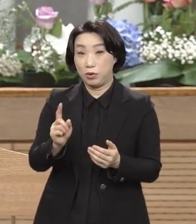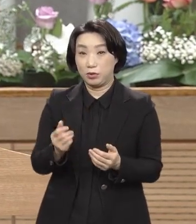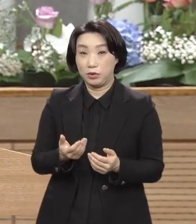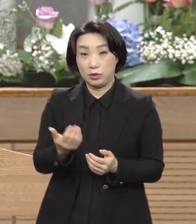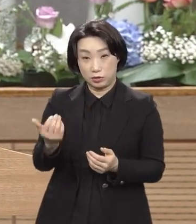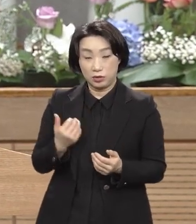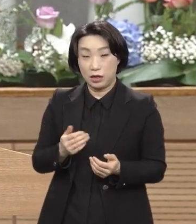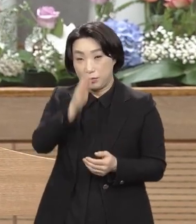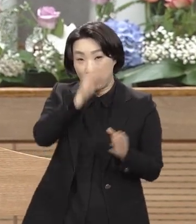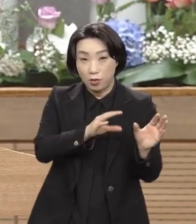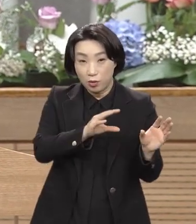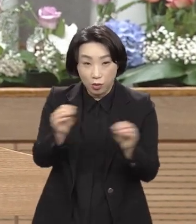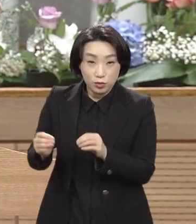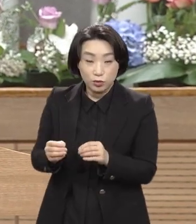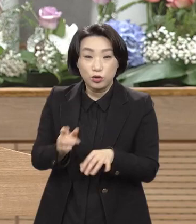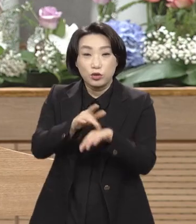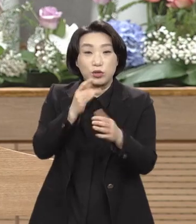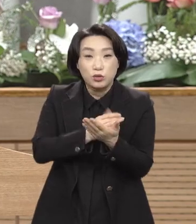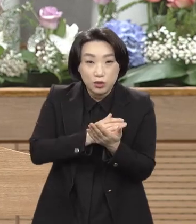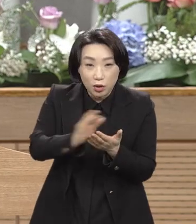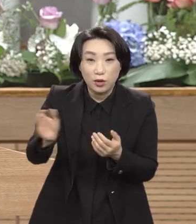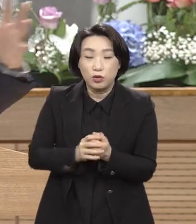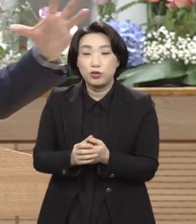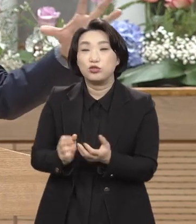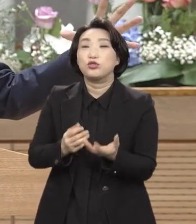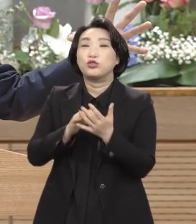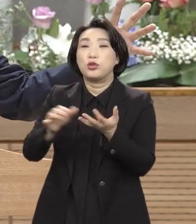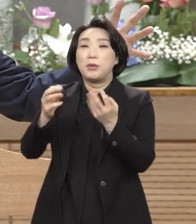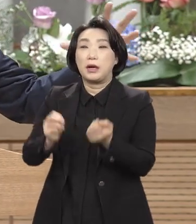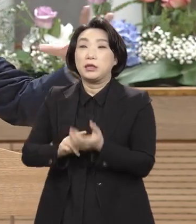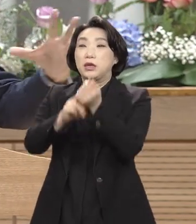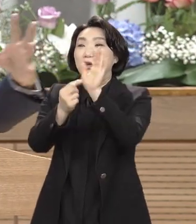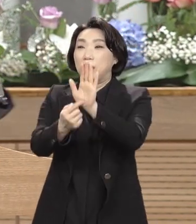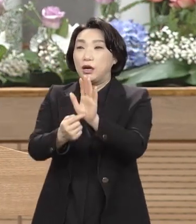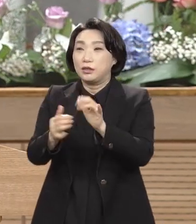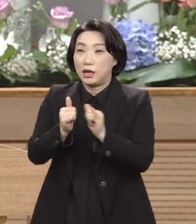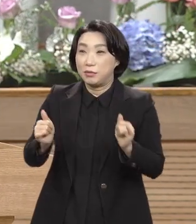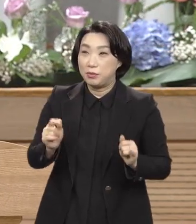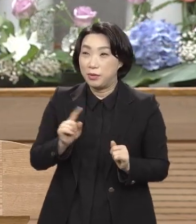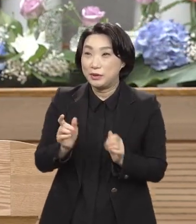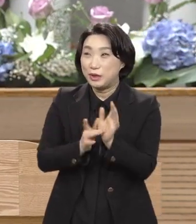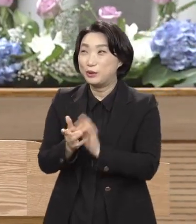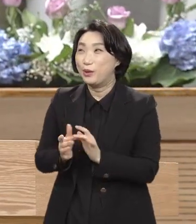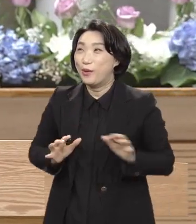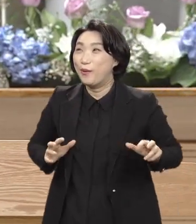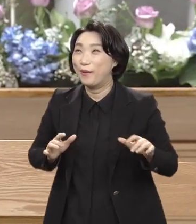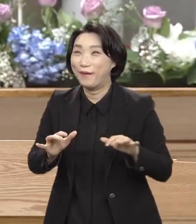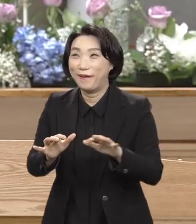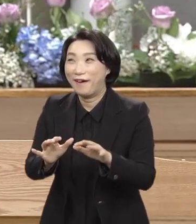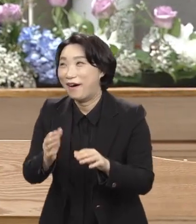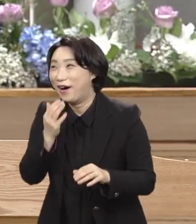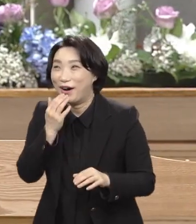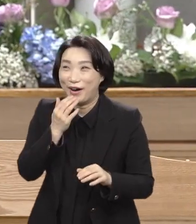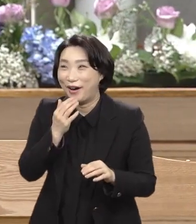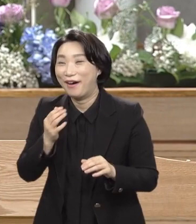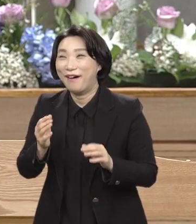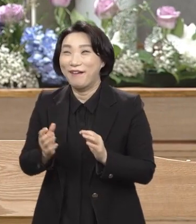수많은 이적을 나타내니까 사람들이 쭉 예수편 예수께로 가니까 그게